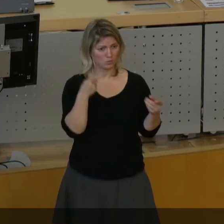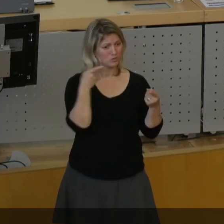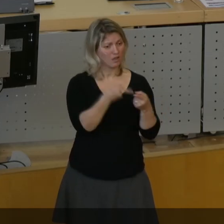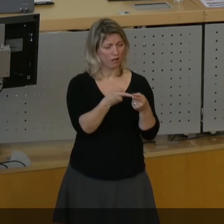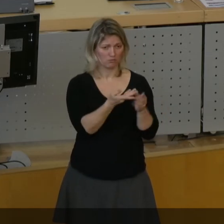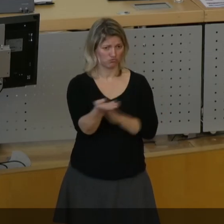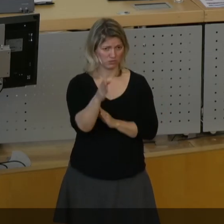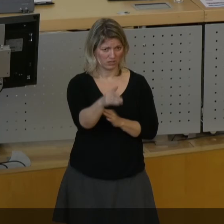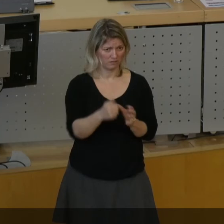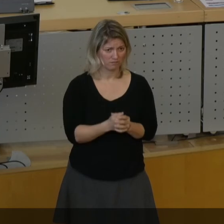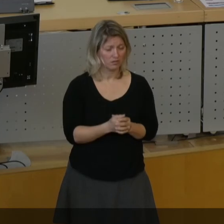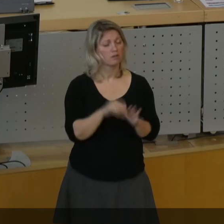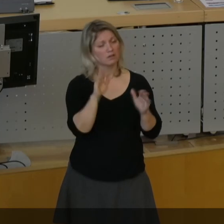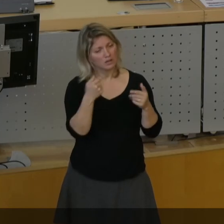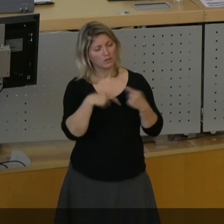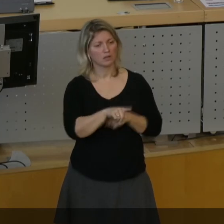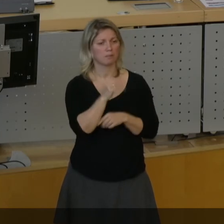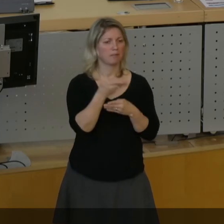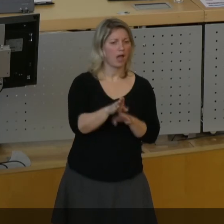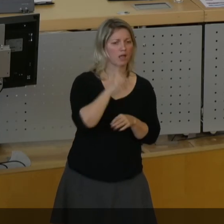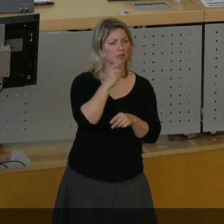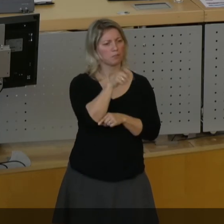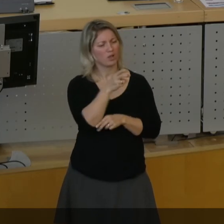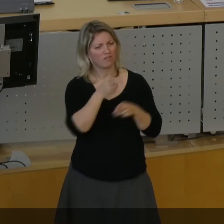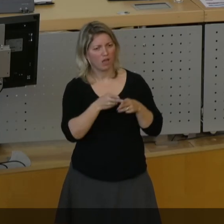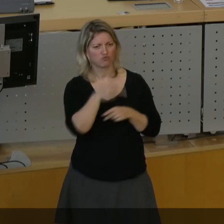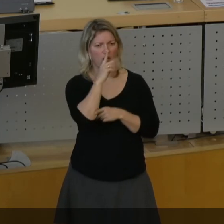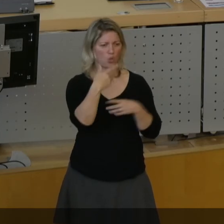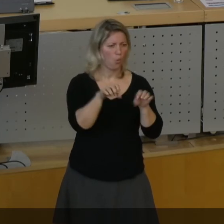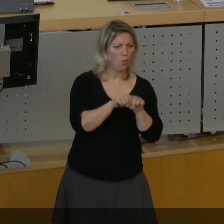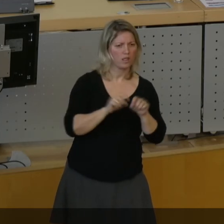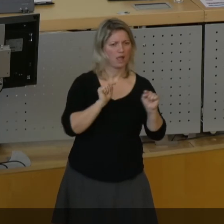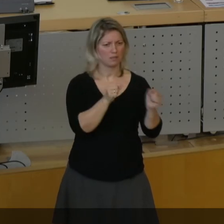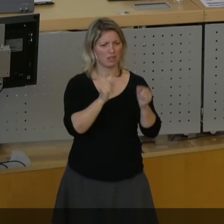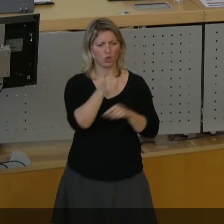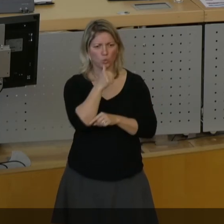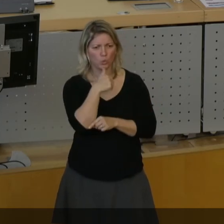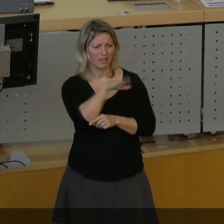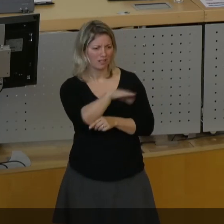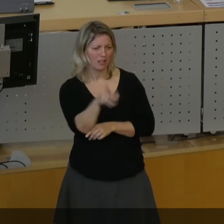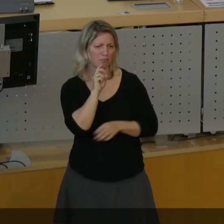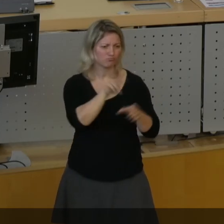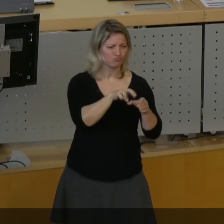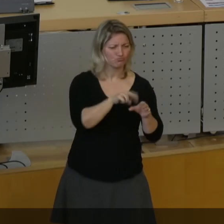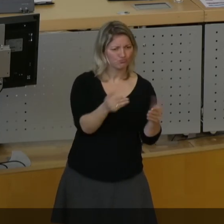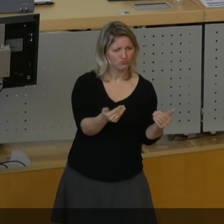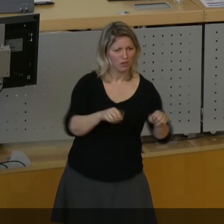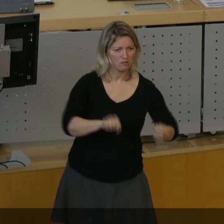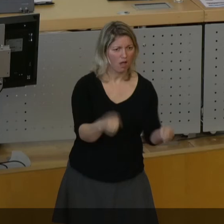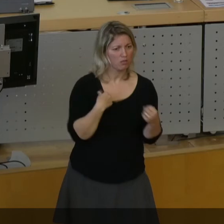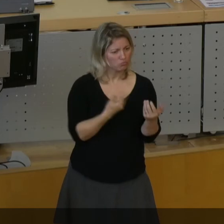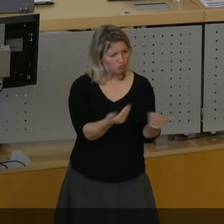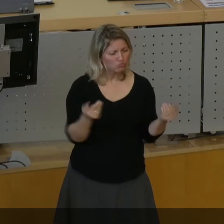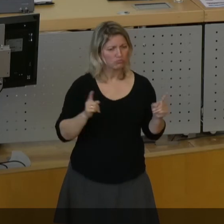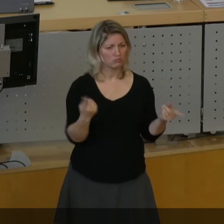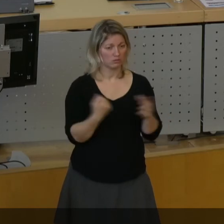Selbst wenn Sie darin Online-Debatten, eine Bürgerwerkstatt oder Jugend- und Kinderbeteiligungsverfahren fordern. Die derzeitigen Regelungen,